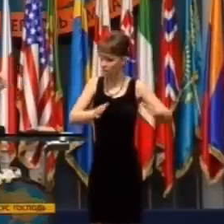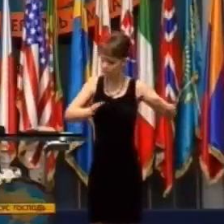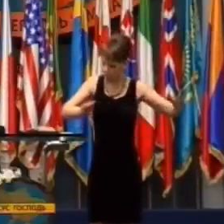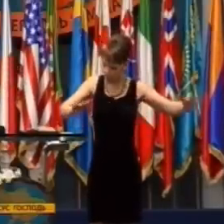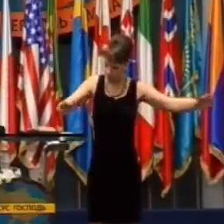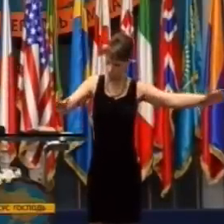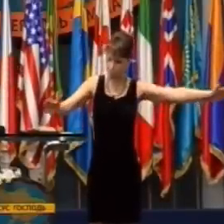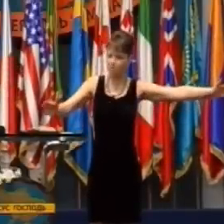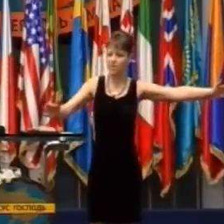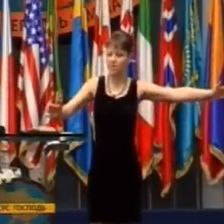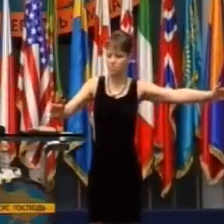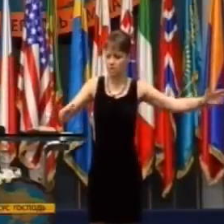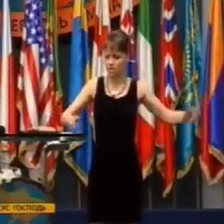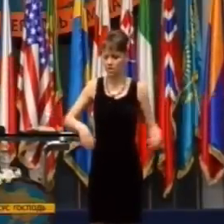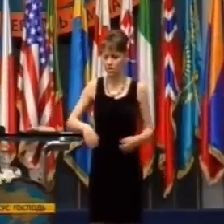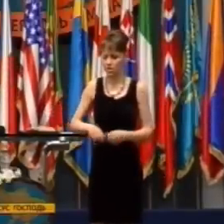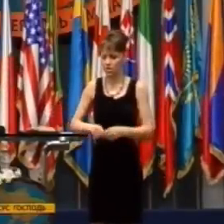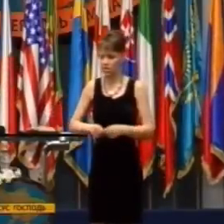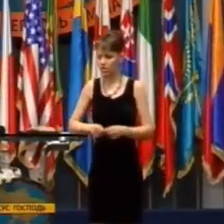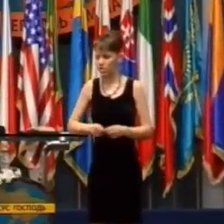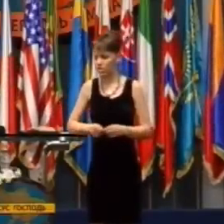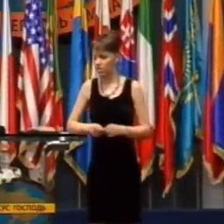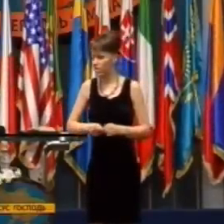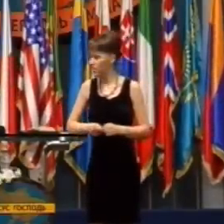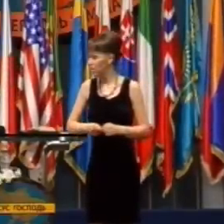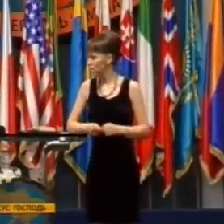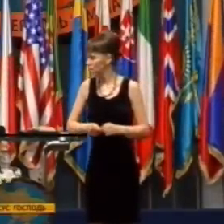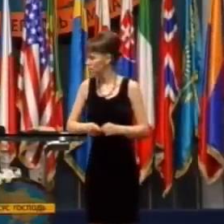ešte 70 kilometrov odtiaľ.